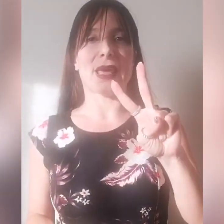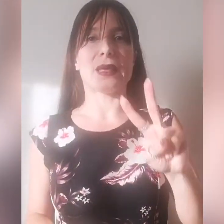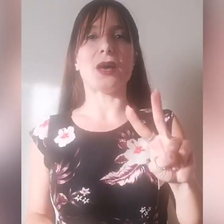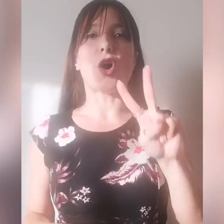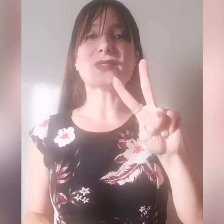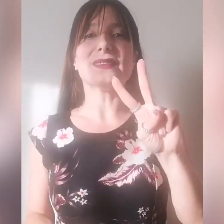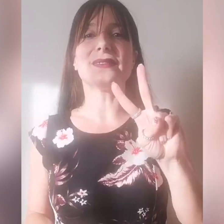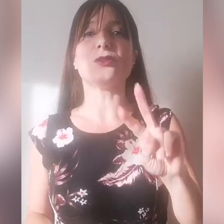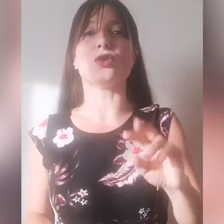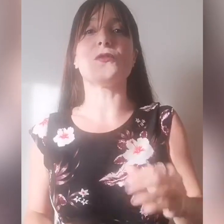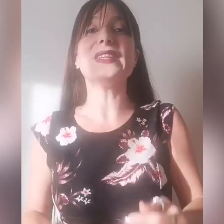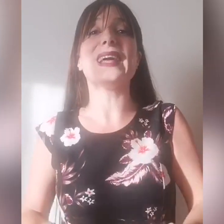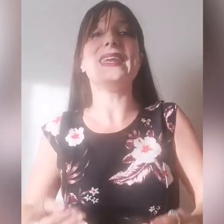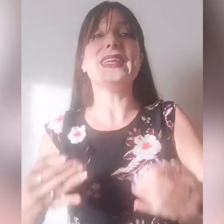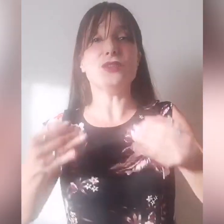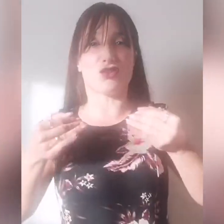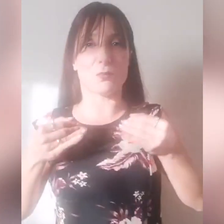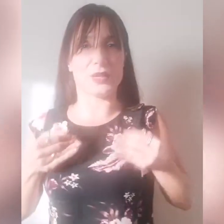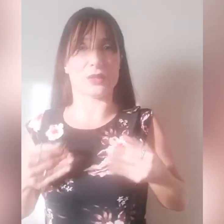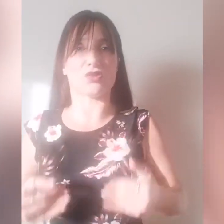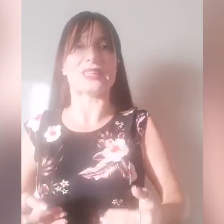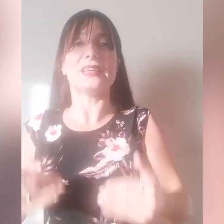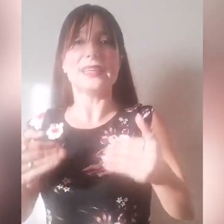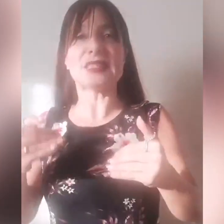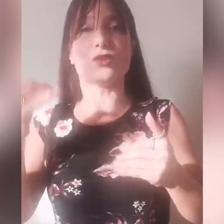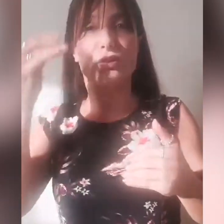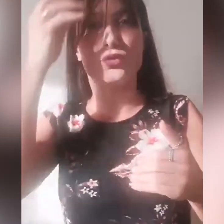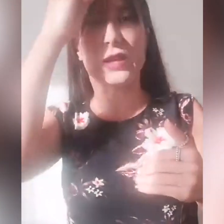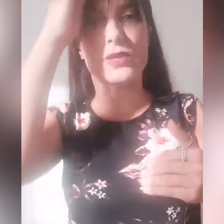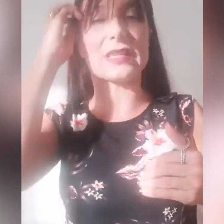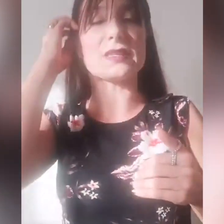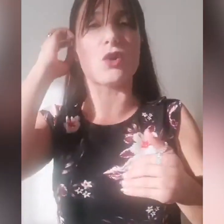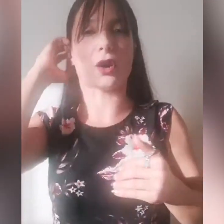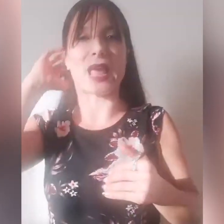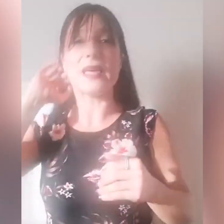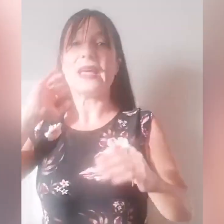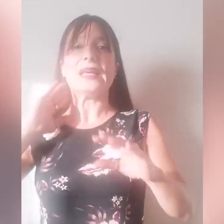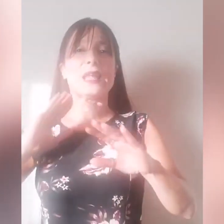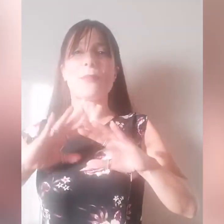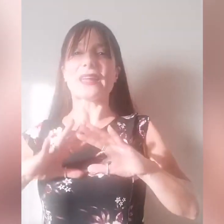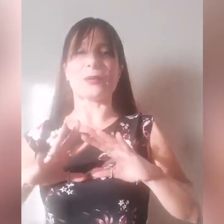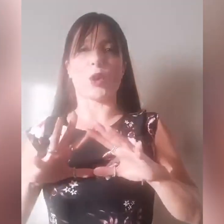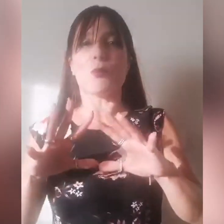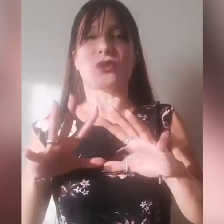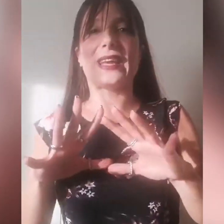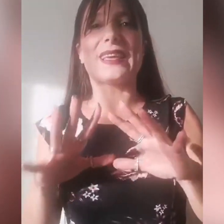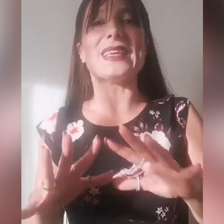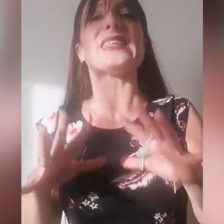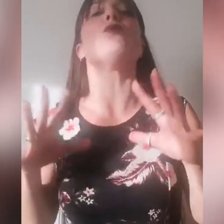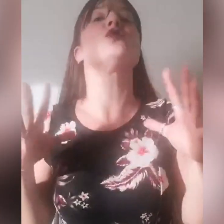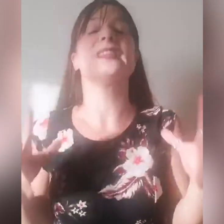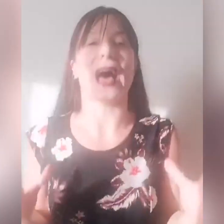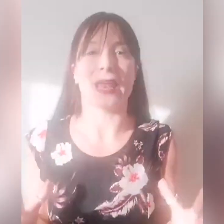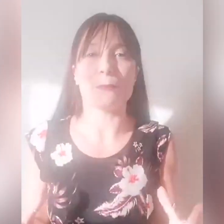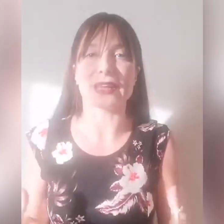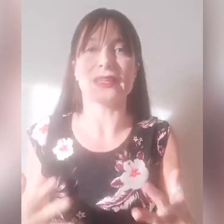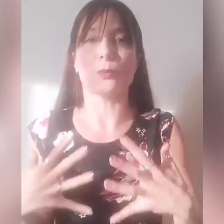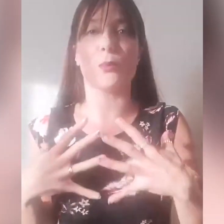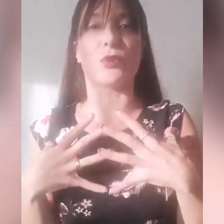ho sentito fin dall'incipit, cioè dall'inizio di tutta questa storia, da parte proprio della Chiesa mondiale, partendo proprio